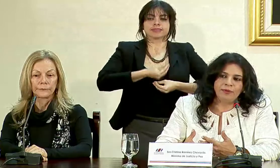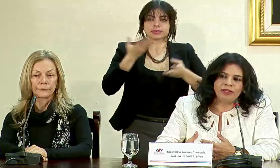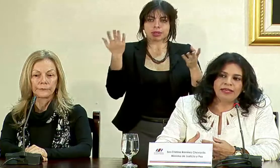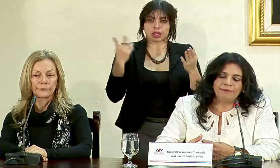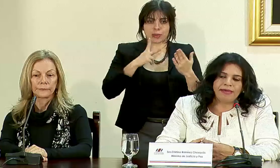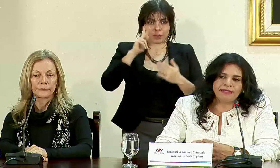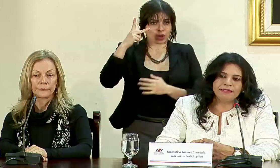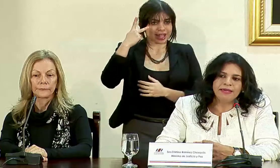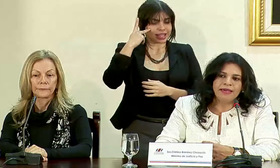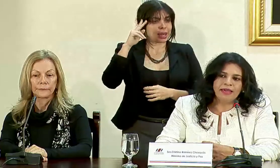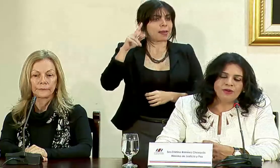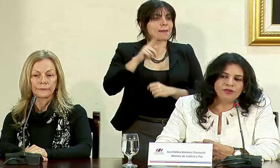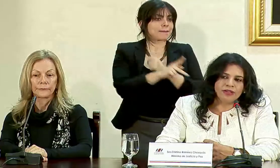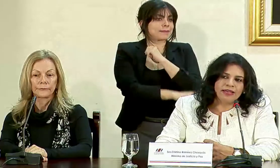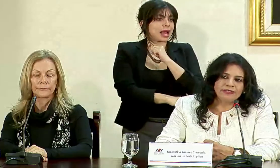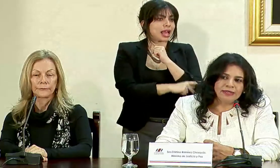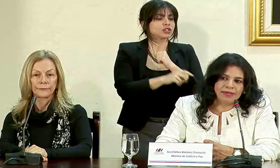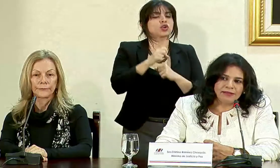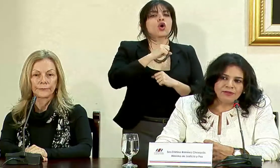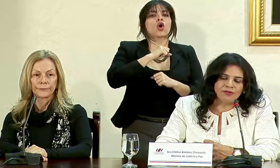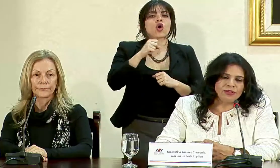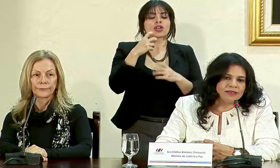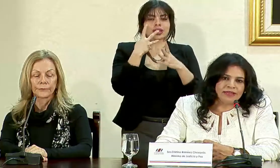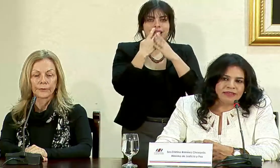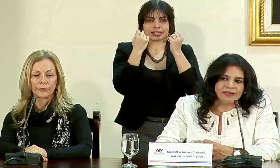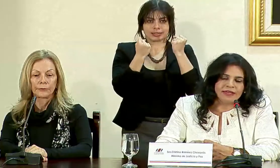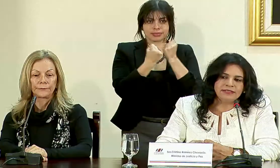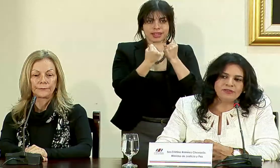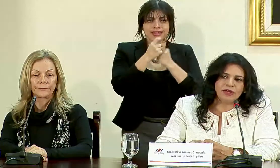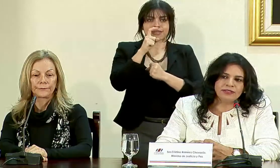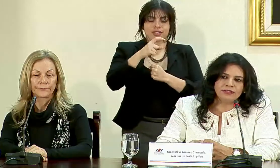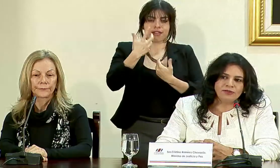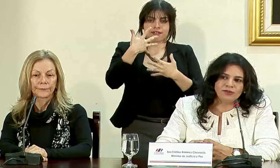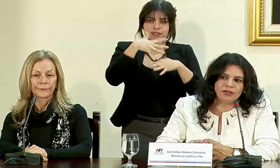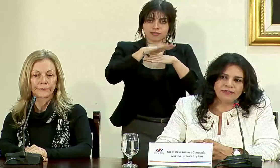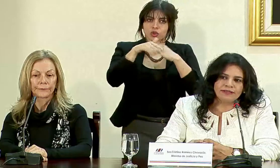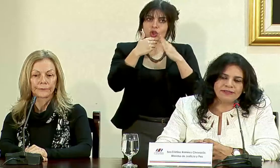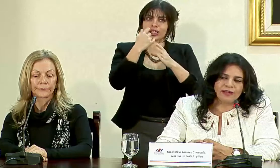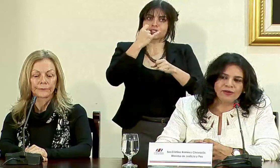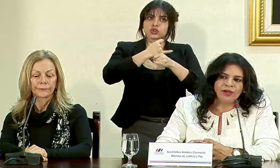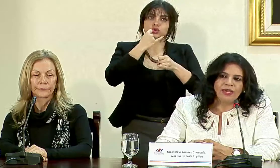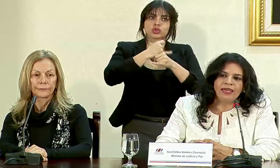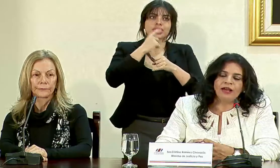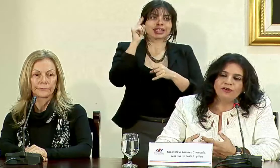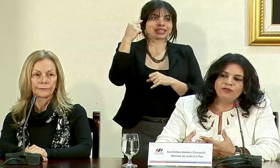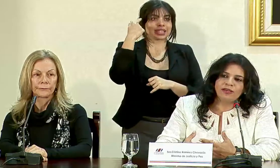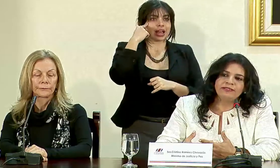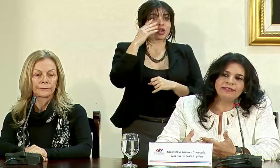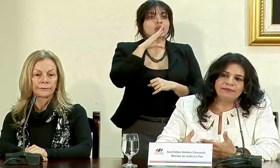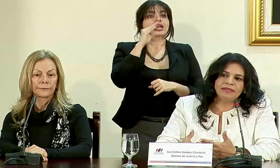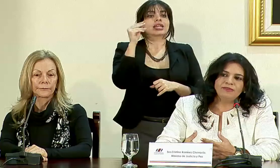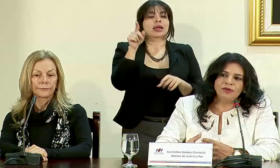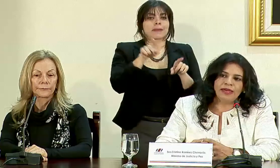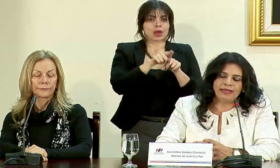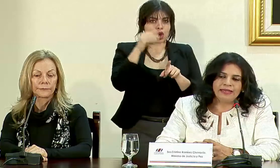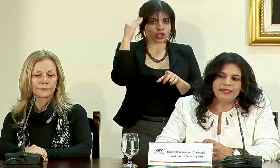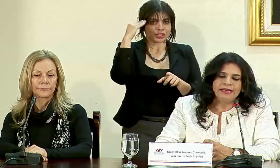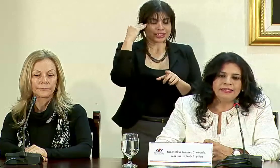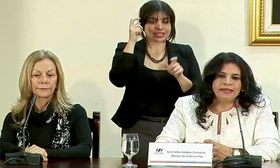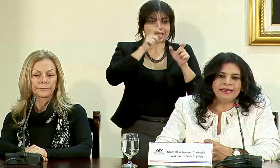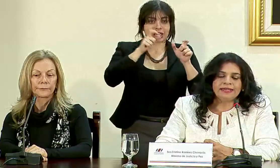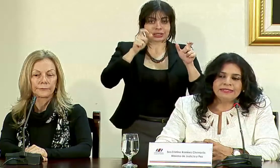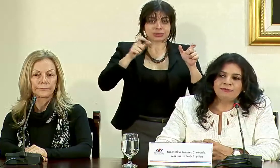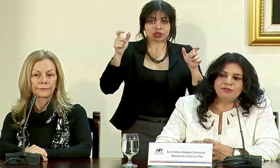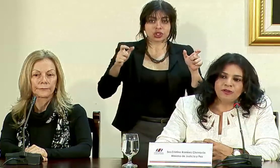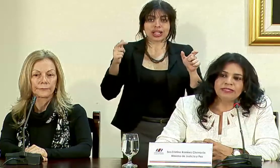la política país en contra del hacinamiento donde tienen que integrarse todas las instituciones del Estado y la conciencia también ciudadana